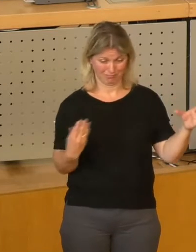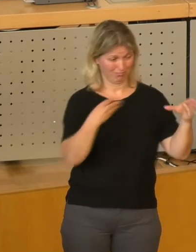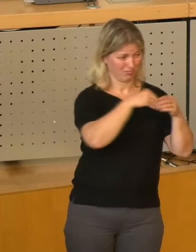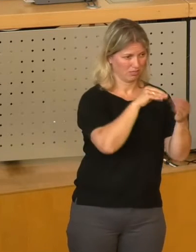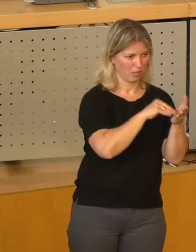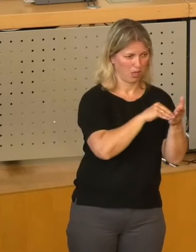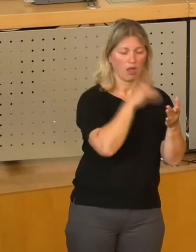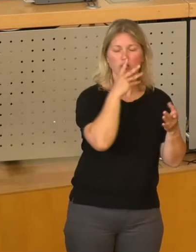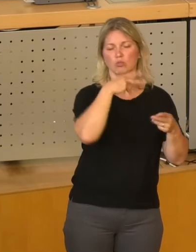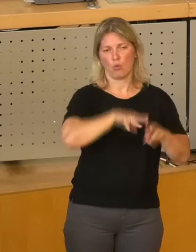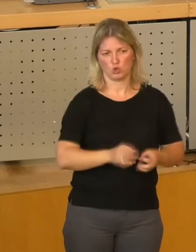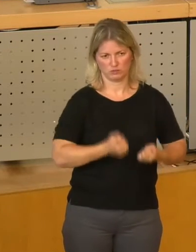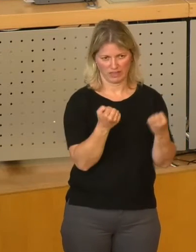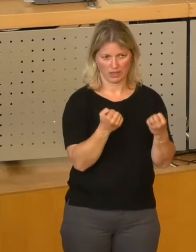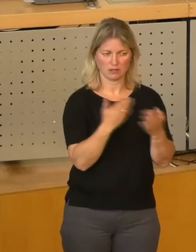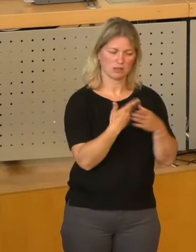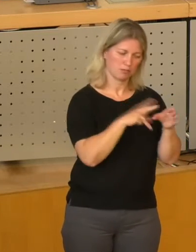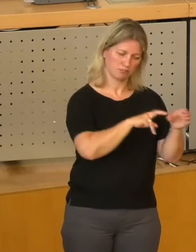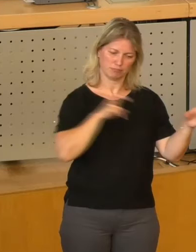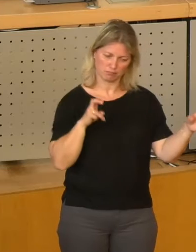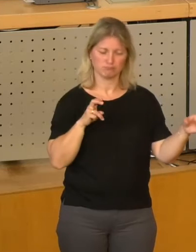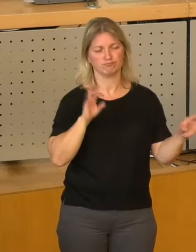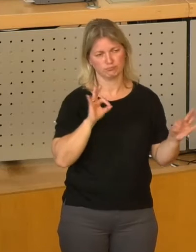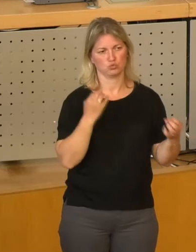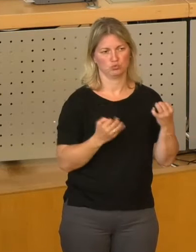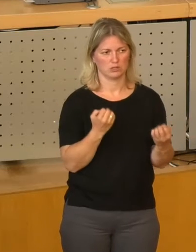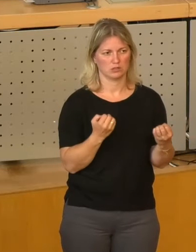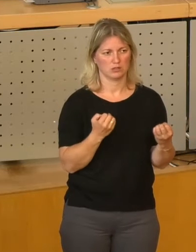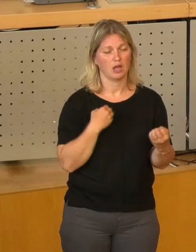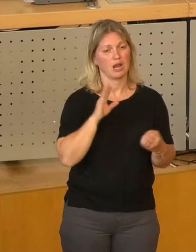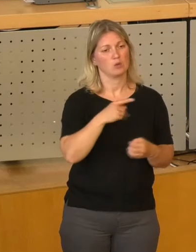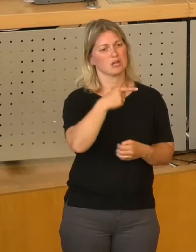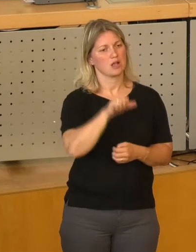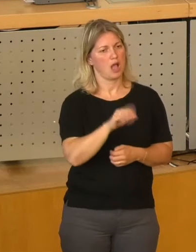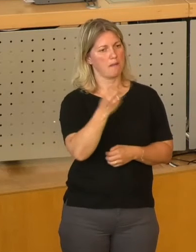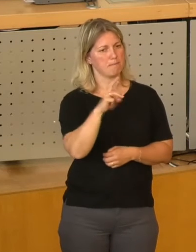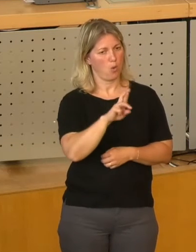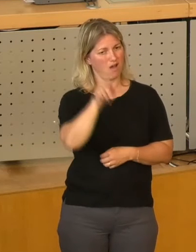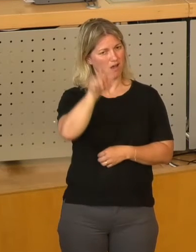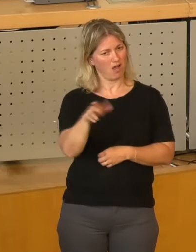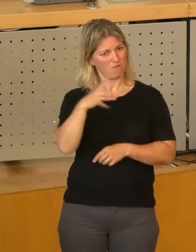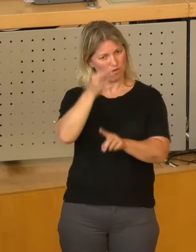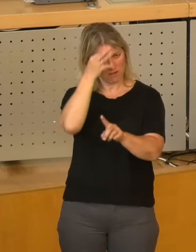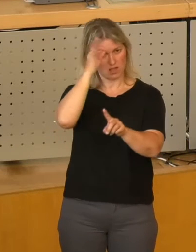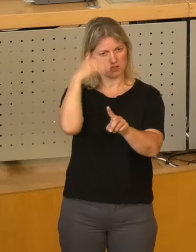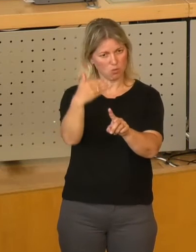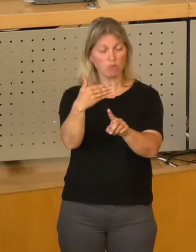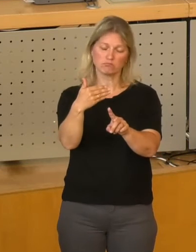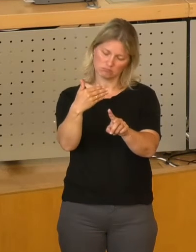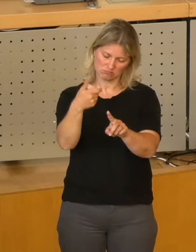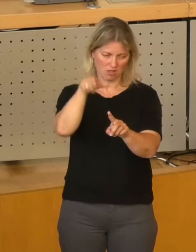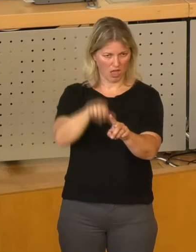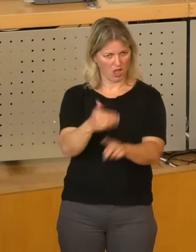vernünftig. Und ich kann auch nur den Dank an Klaus Gaber wiederholen, weil es eine gute Idee gewesen ist, diese